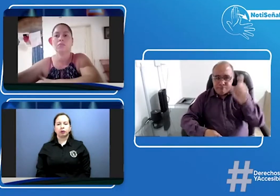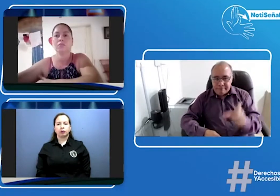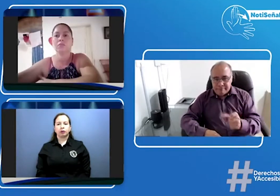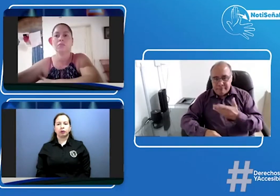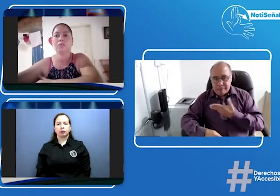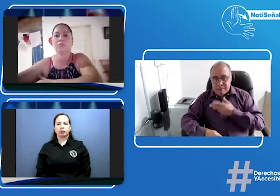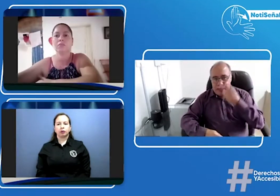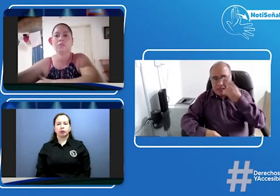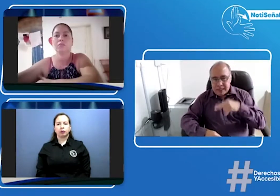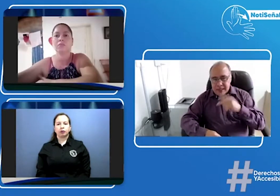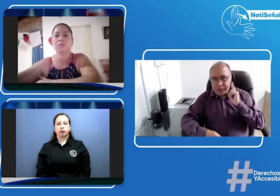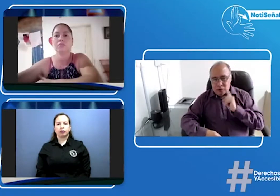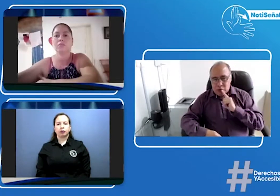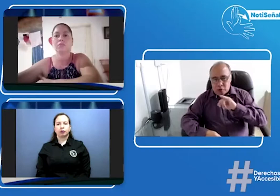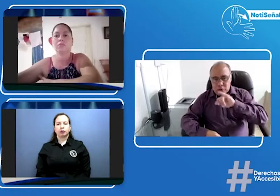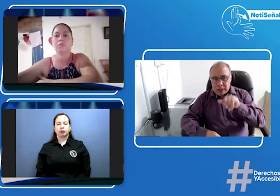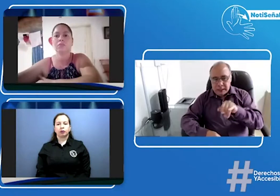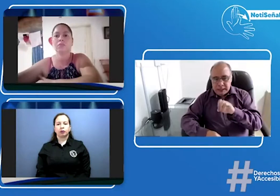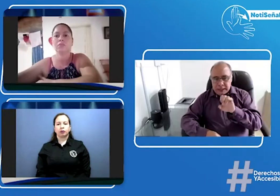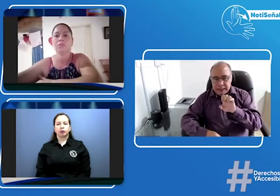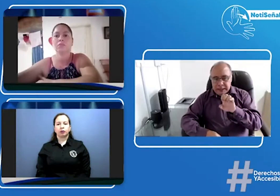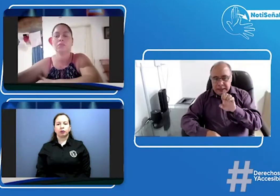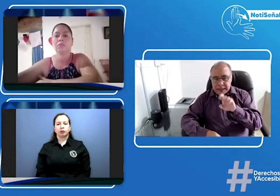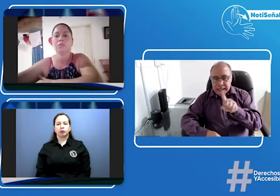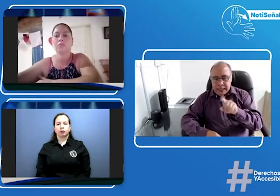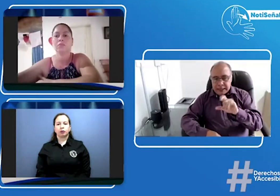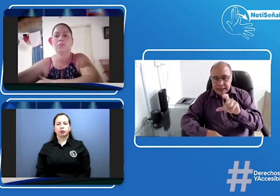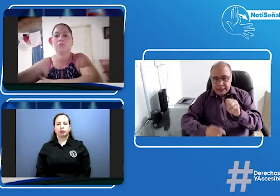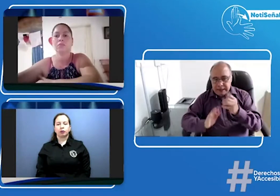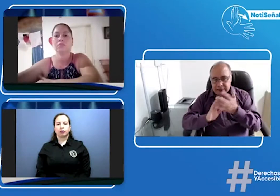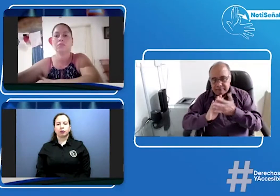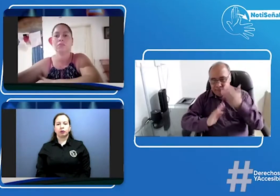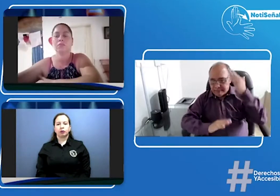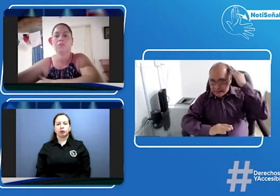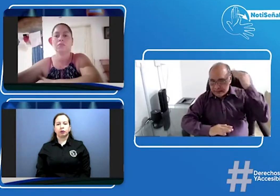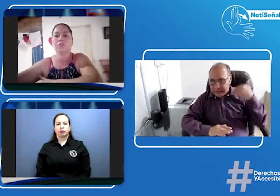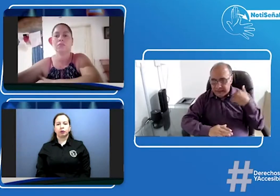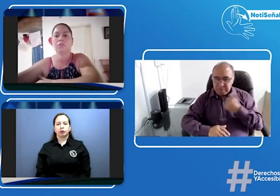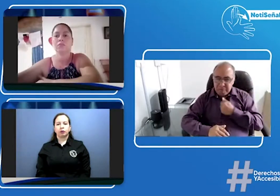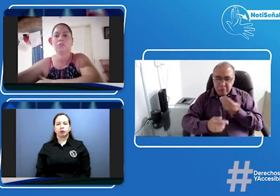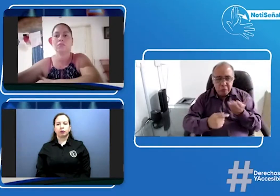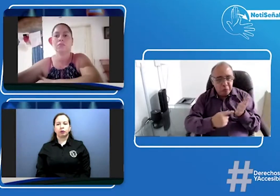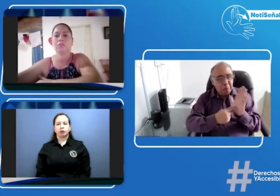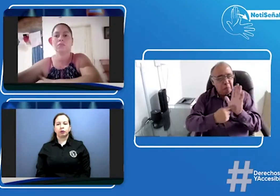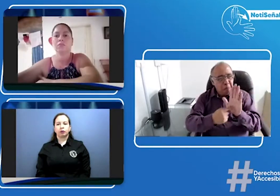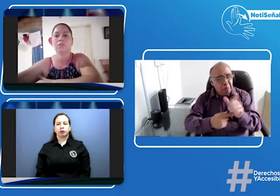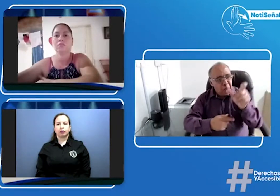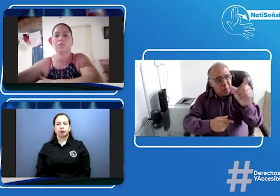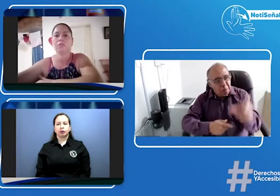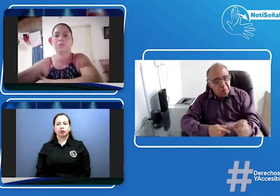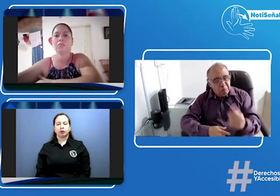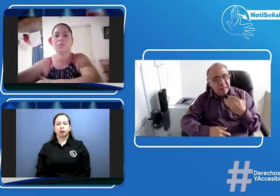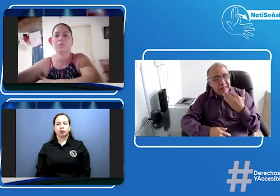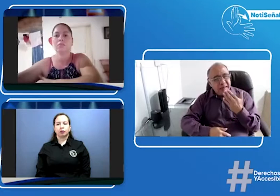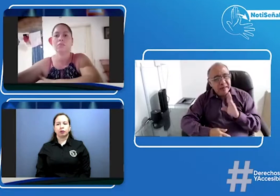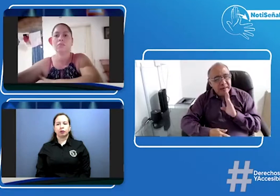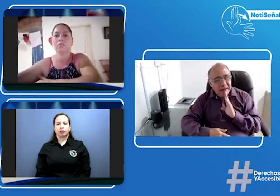largas quiero presentarles a la señora Jessica Padilla esta es su seña Jessica